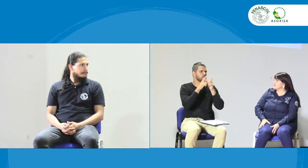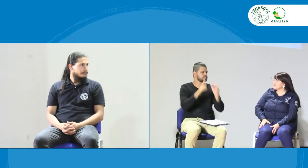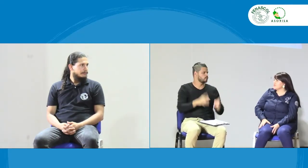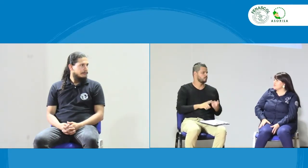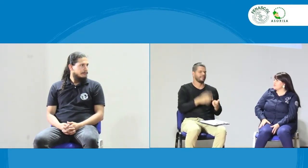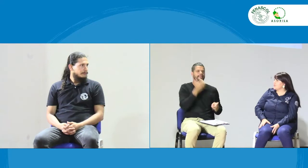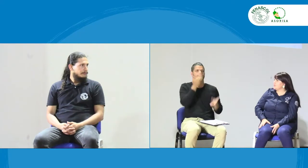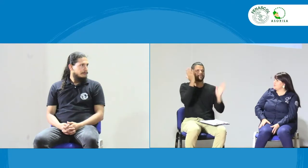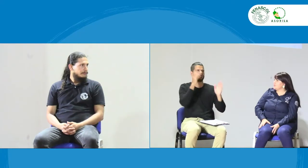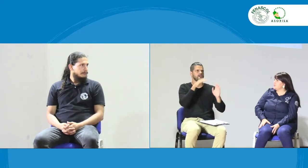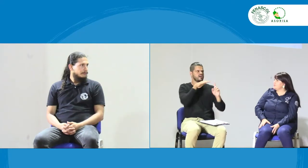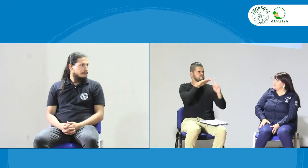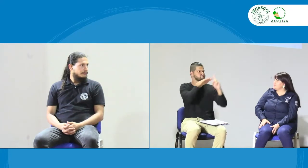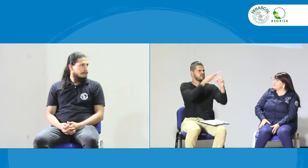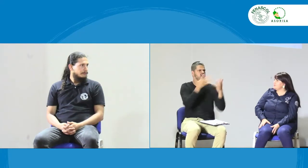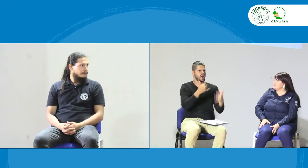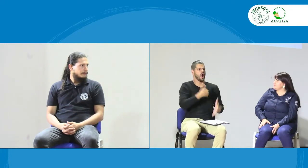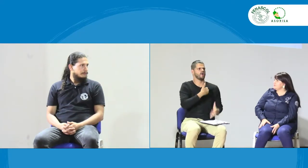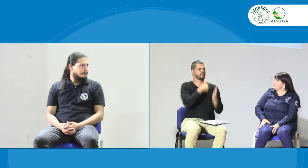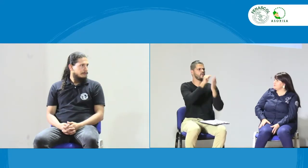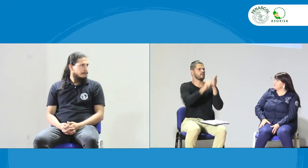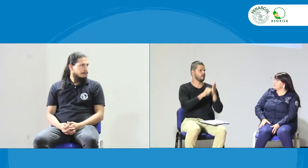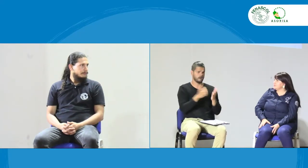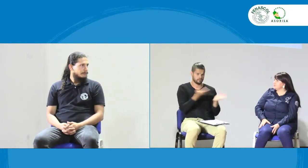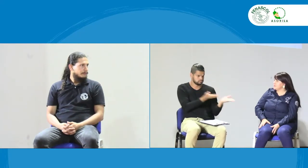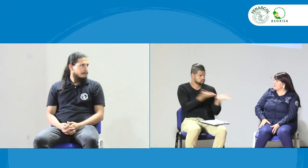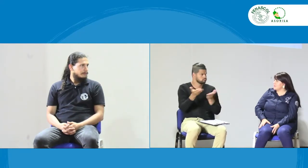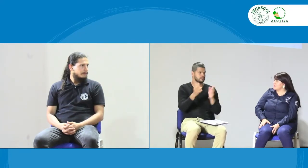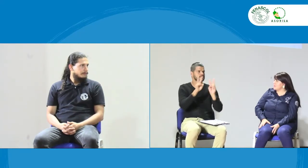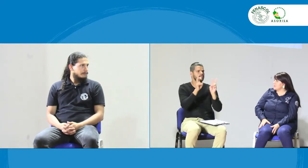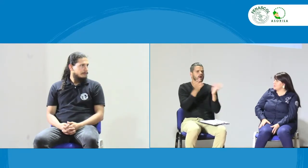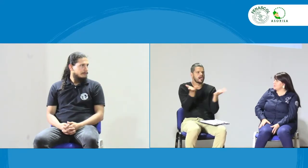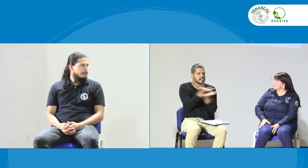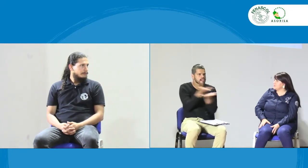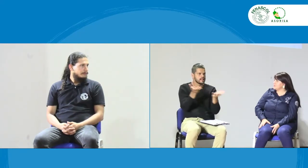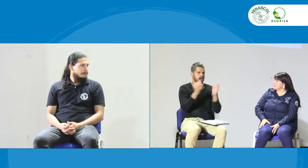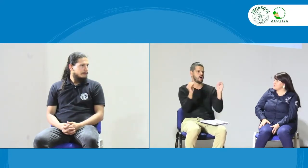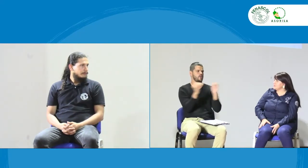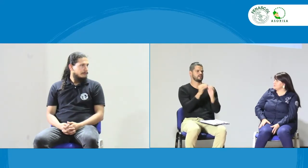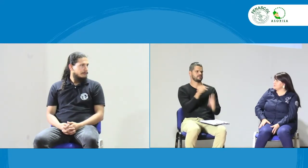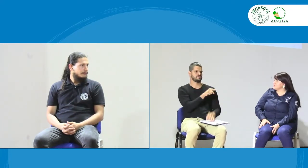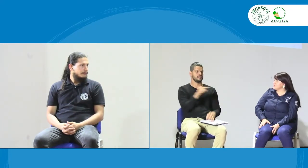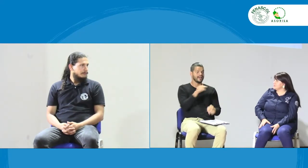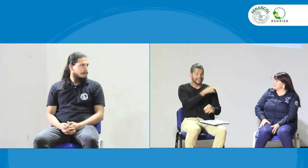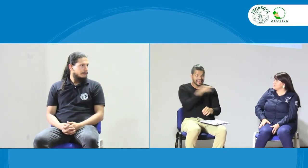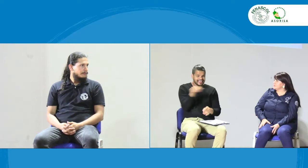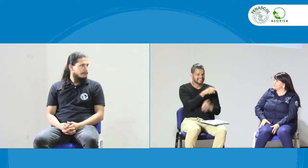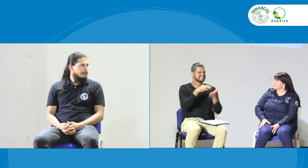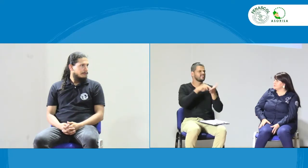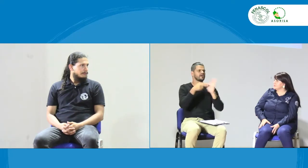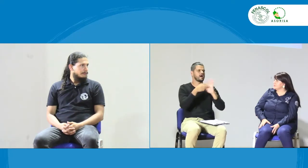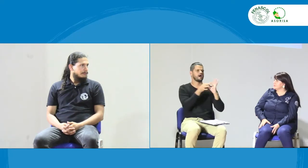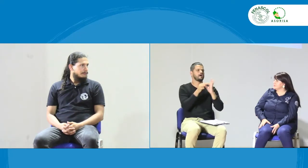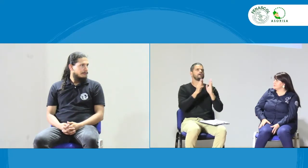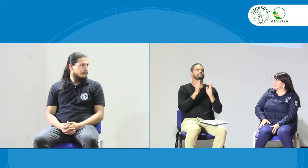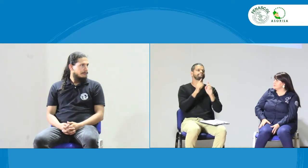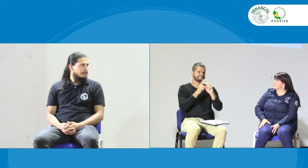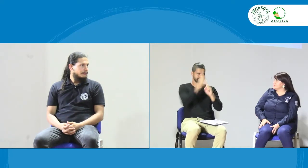ejemplo, está en temas de investigación, de lingüística, incidencia de parte de la comunidad. ¿Cómo llegan acuerdos con